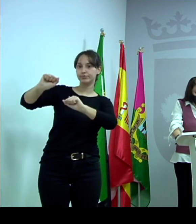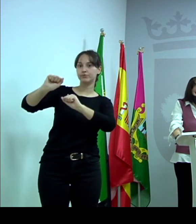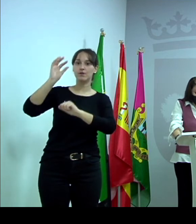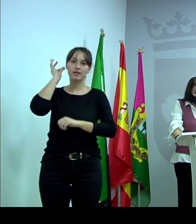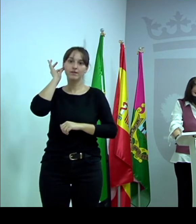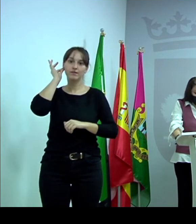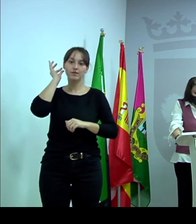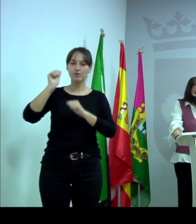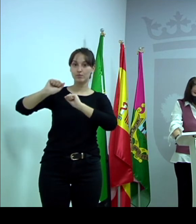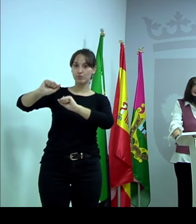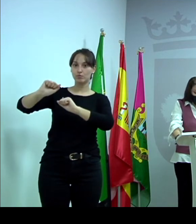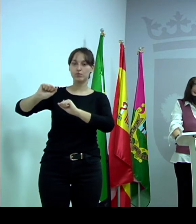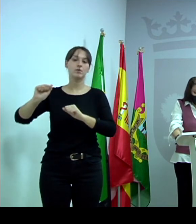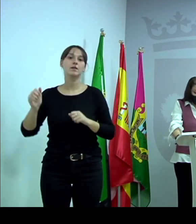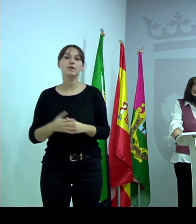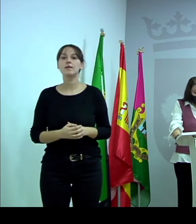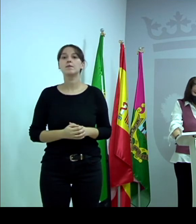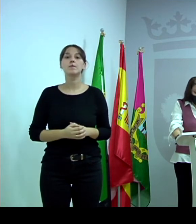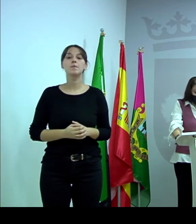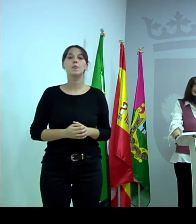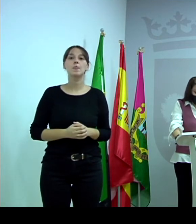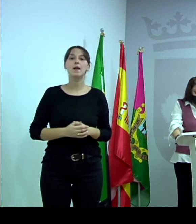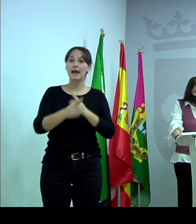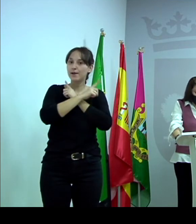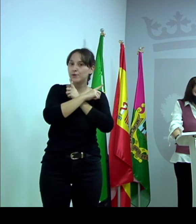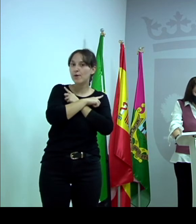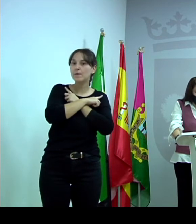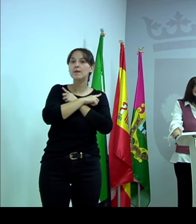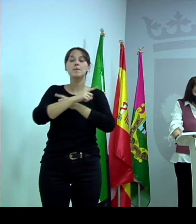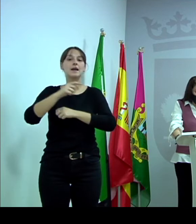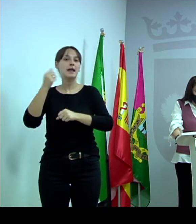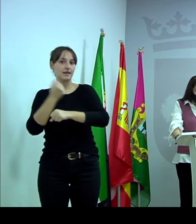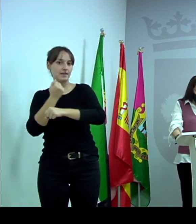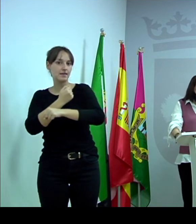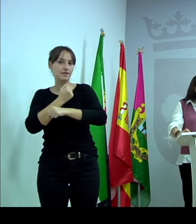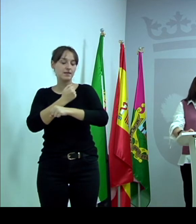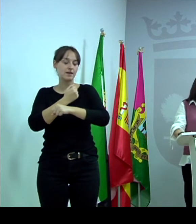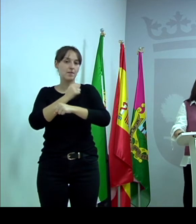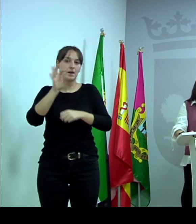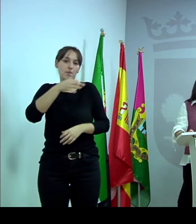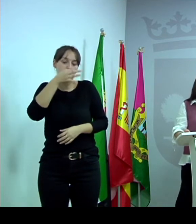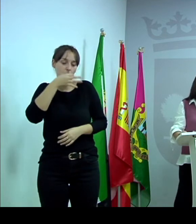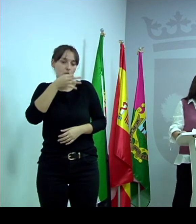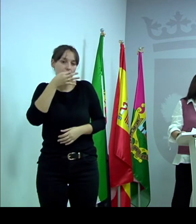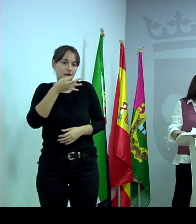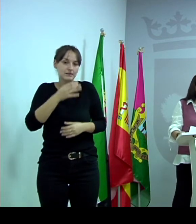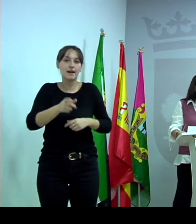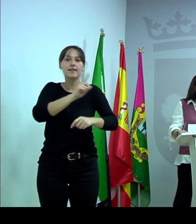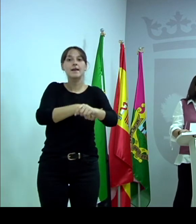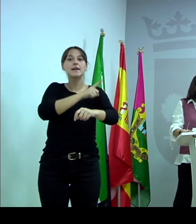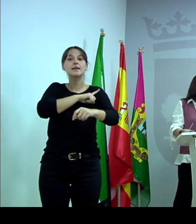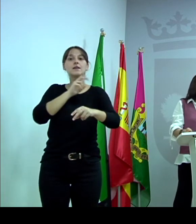veintisiete y treinta de noviembre y doce de diciembre de cuatro a cinco de la tarde en instalaciones del gimnasio.